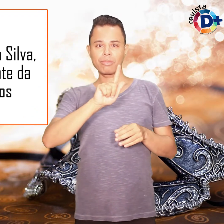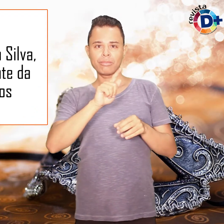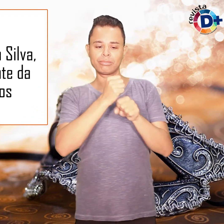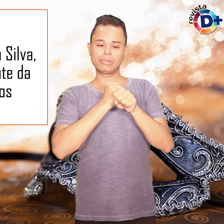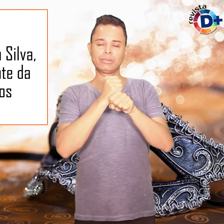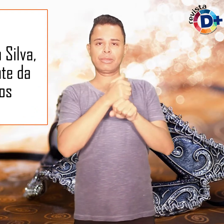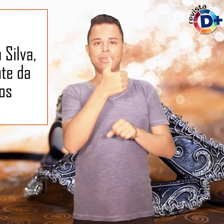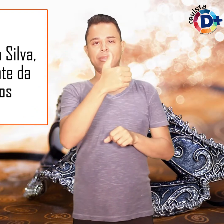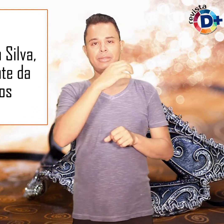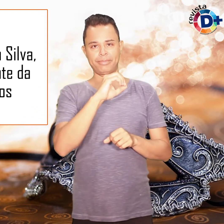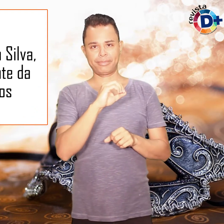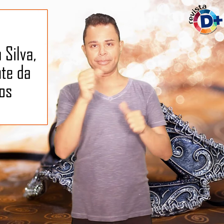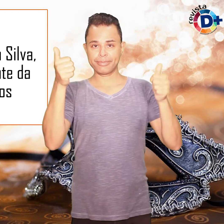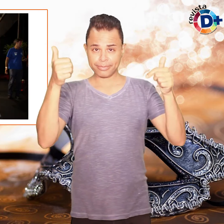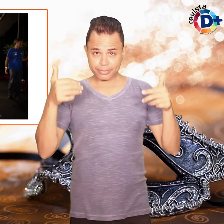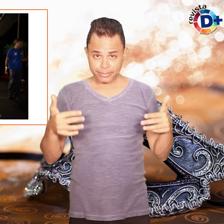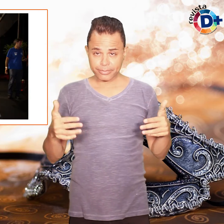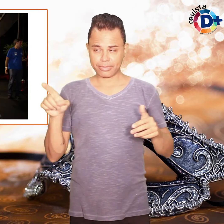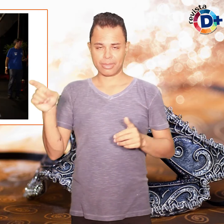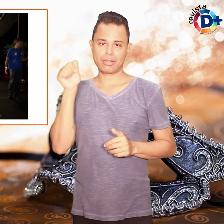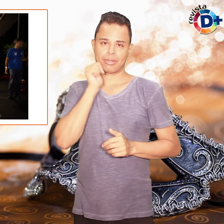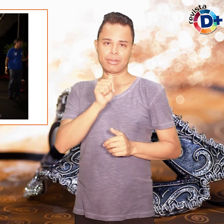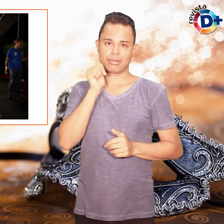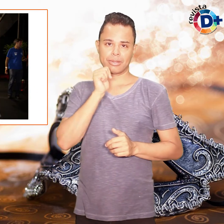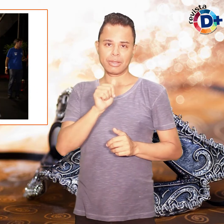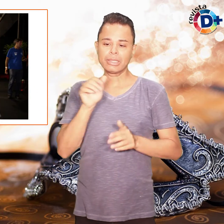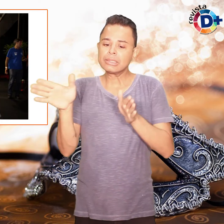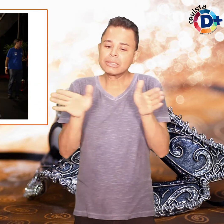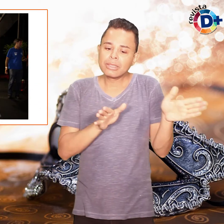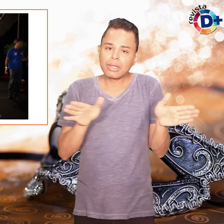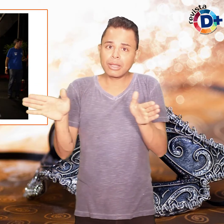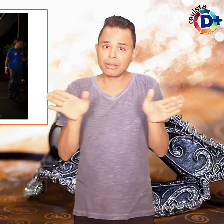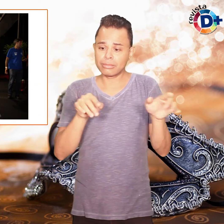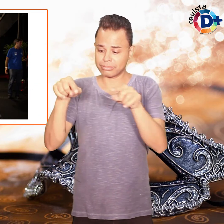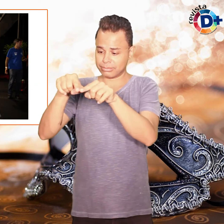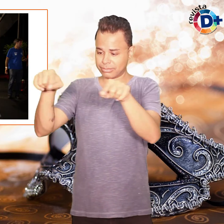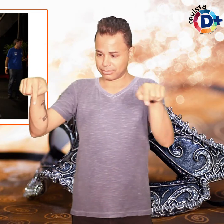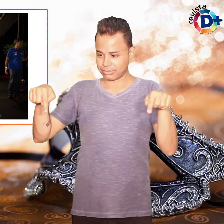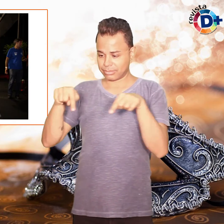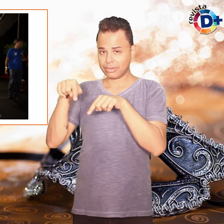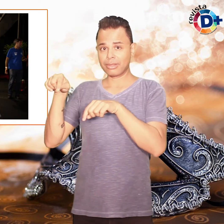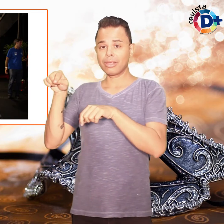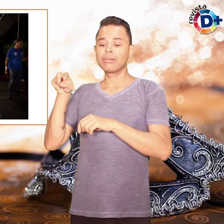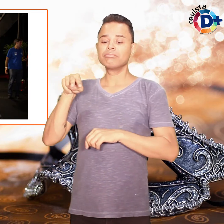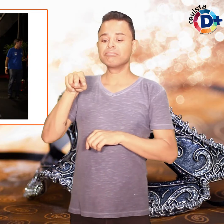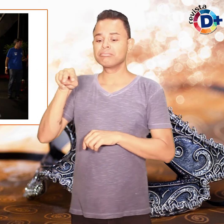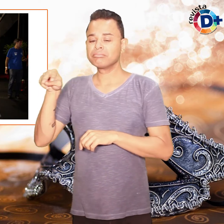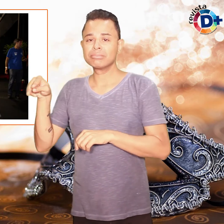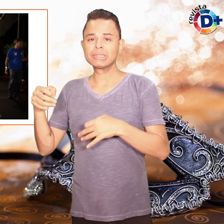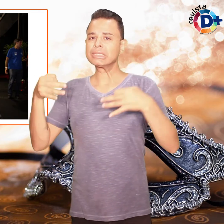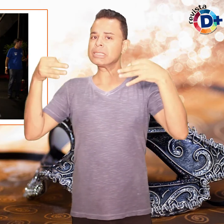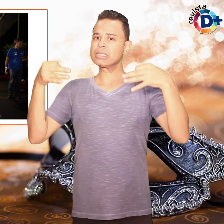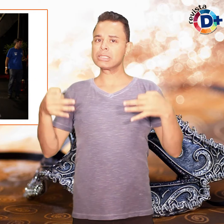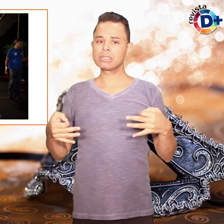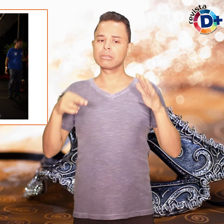anos. Segundo Marisa, a acessibilidade do Camarote atende todas as